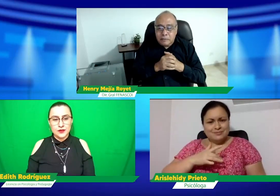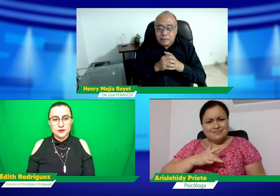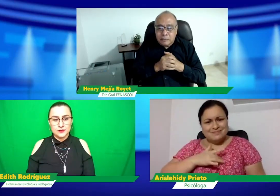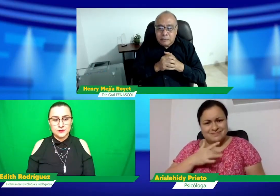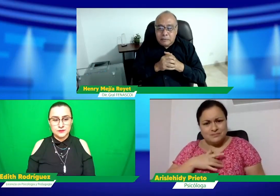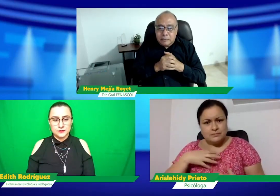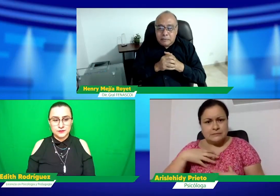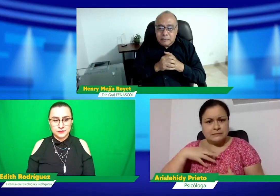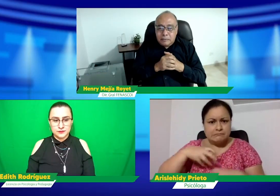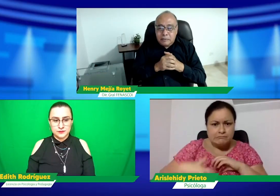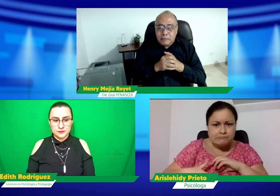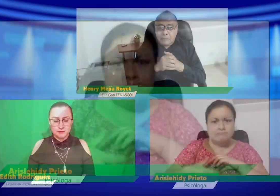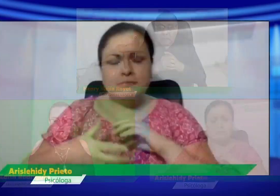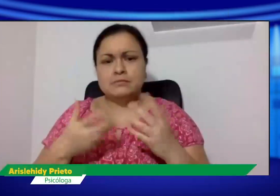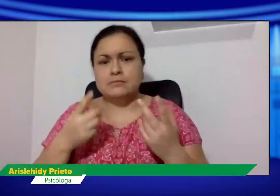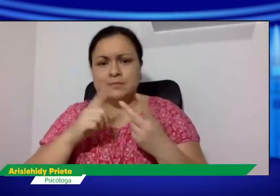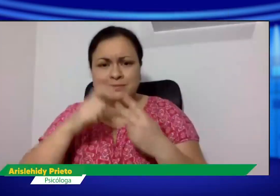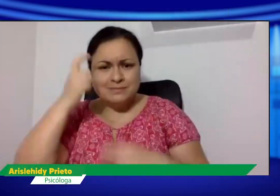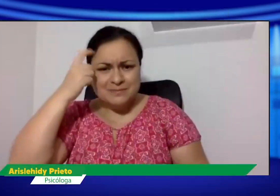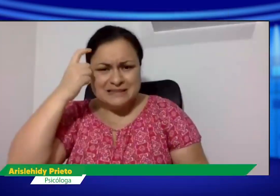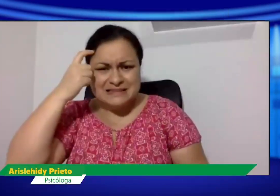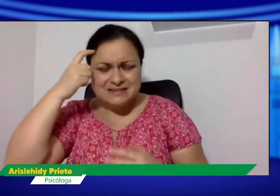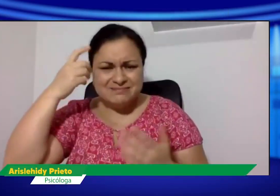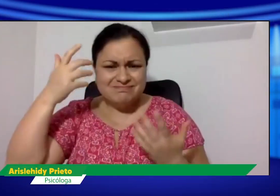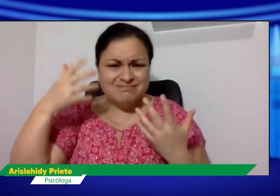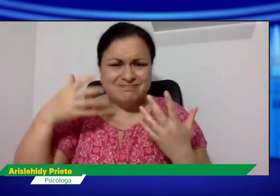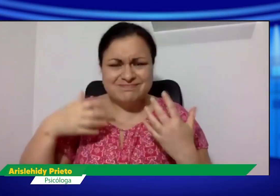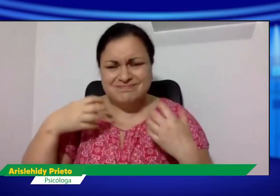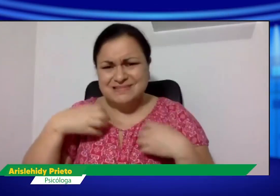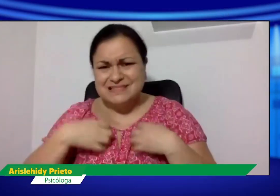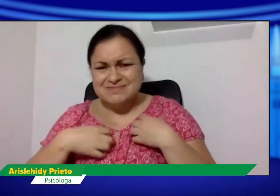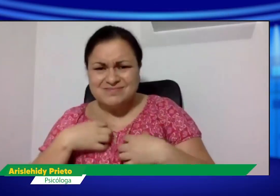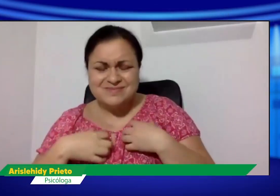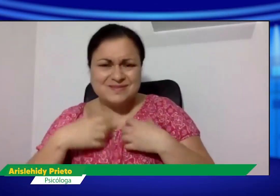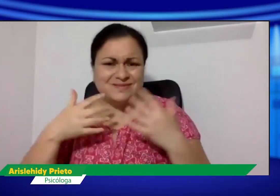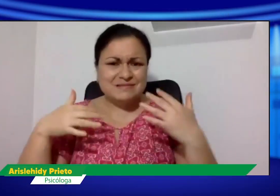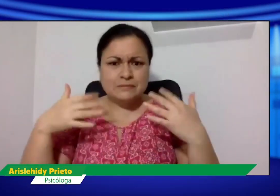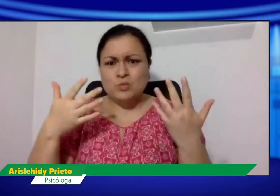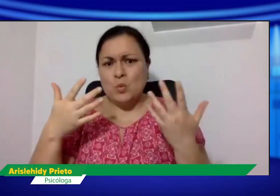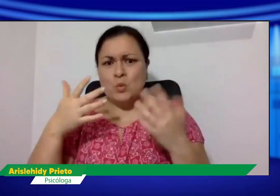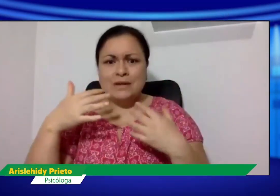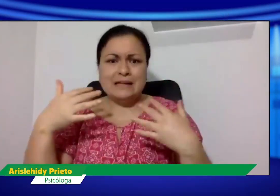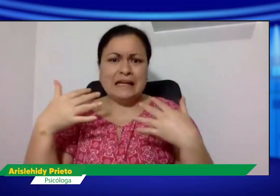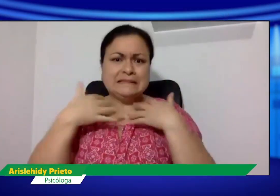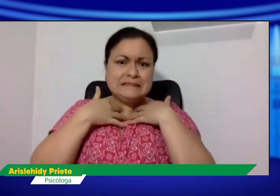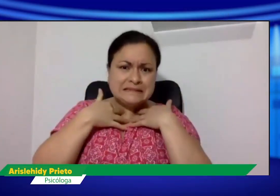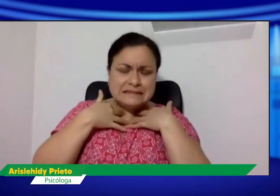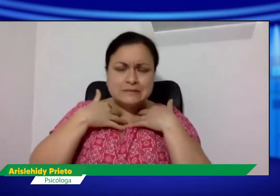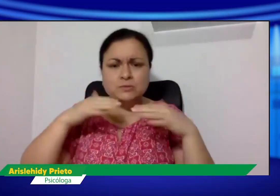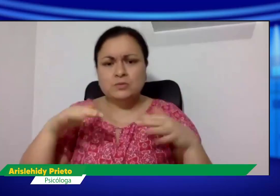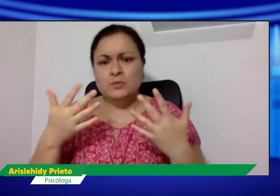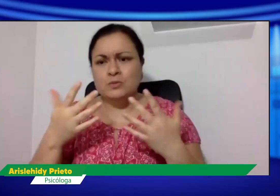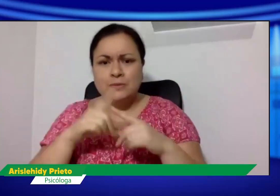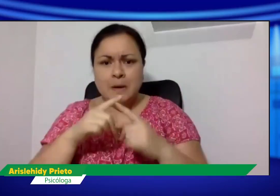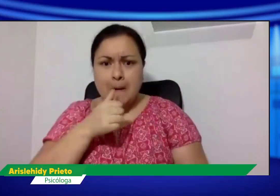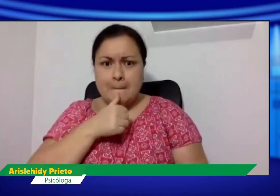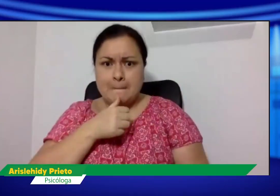unas sugerencias que es importante lo que sientan, la depresión, la angustia o que se sienten